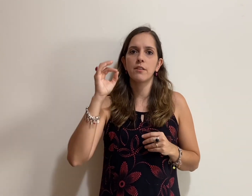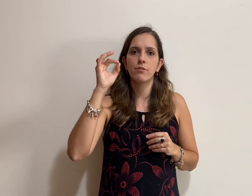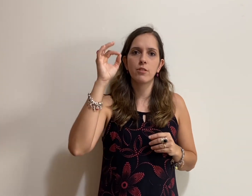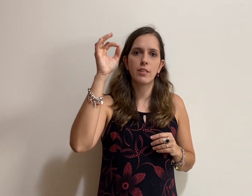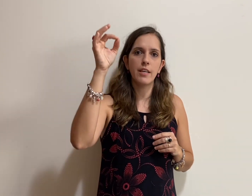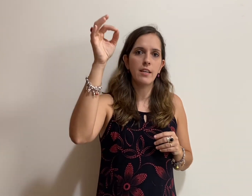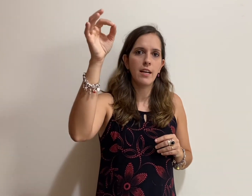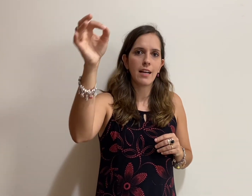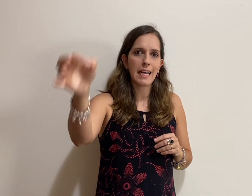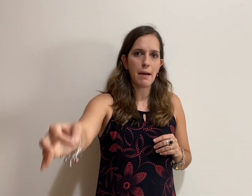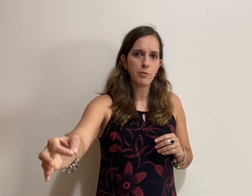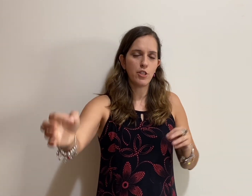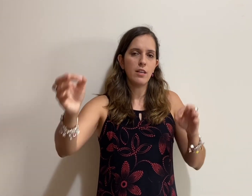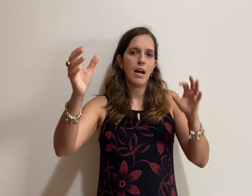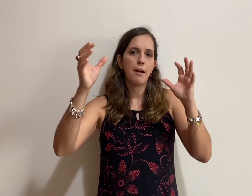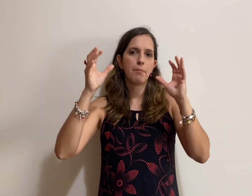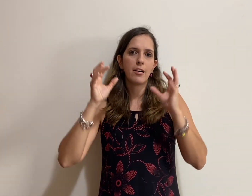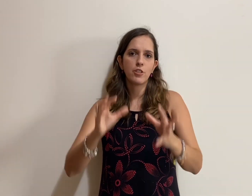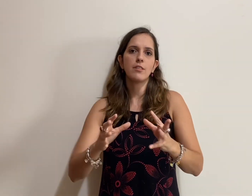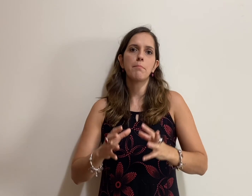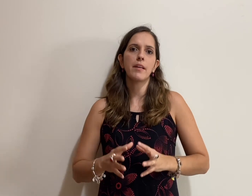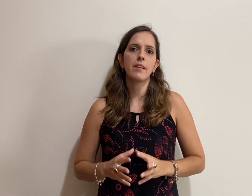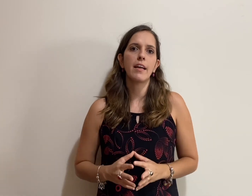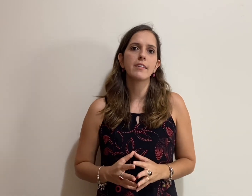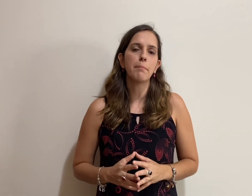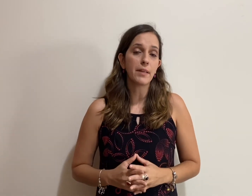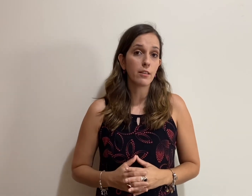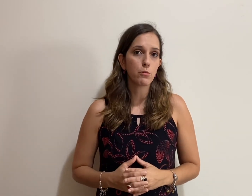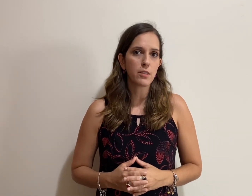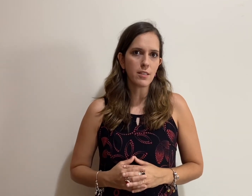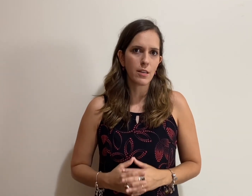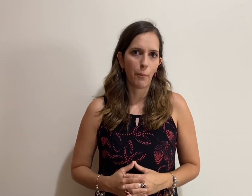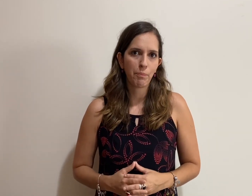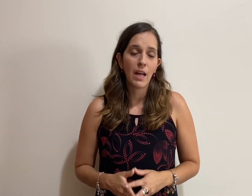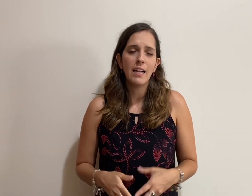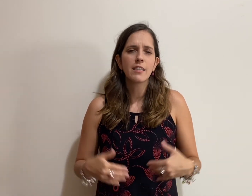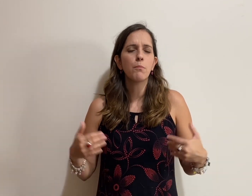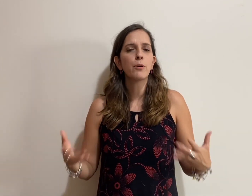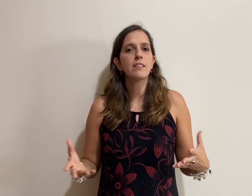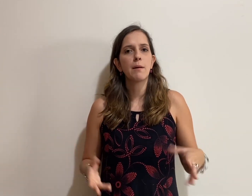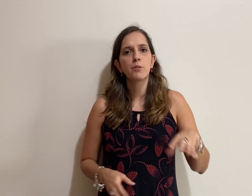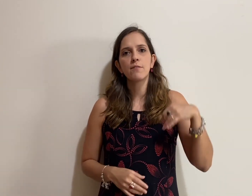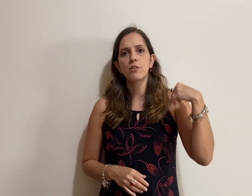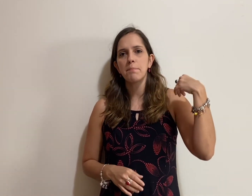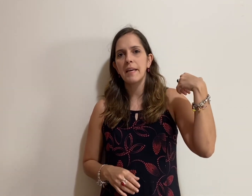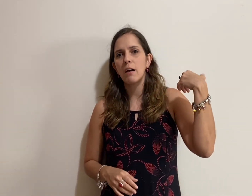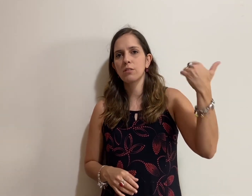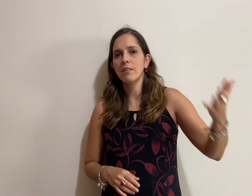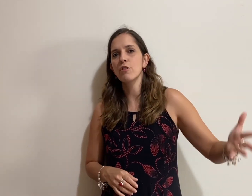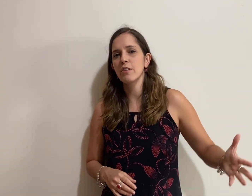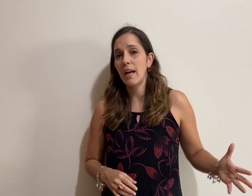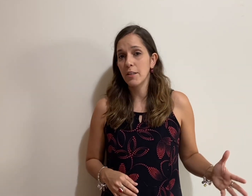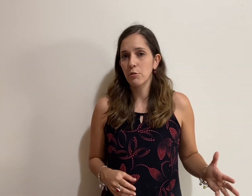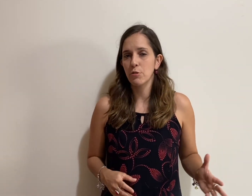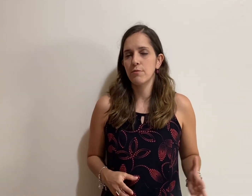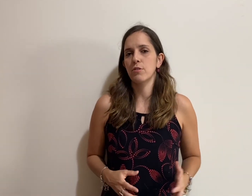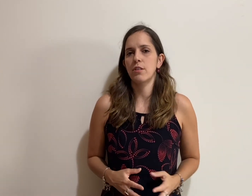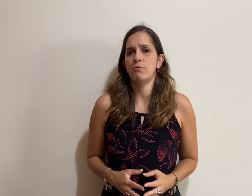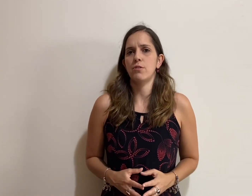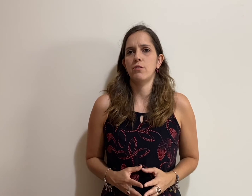você capte a partir da minha ideia, da minha ilustração. Então, por exemplo, se você pegar os livros didáticos de vocês do ensino